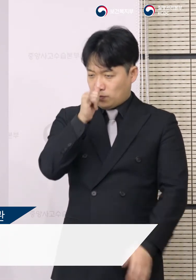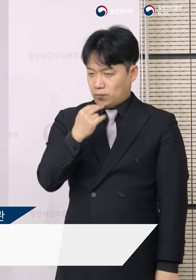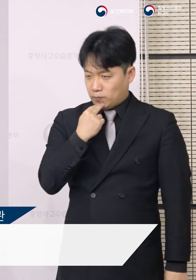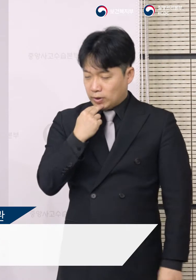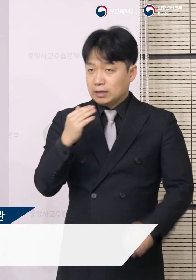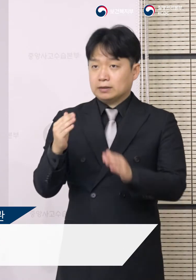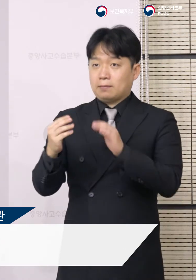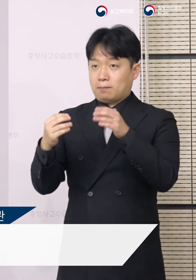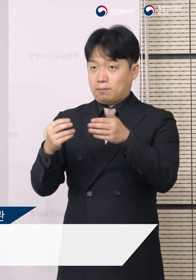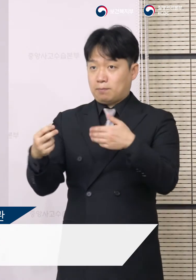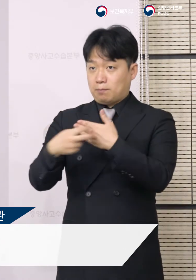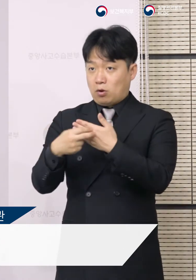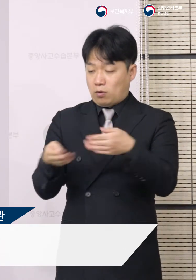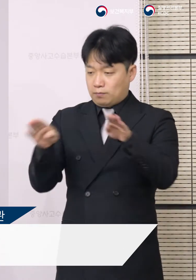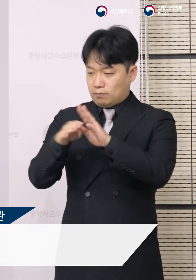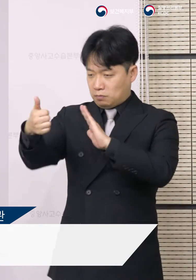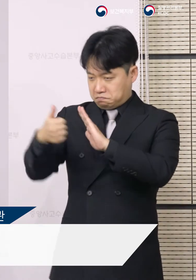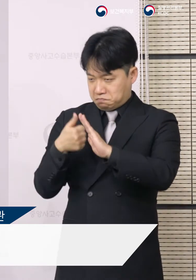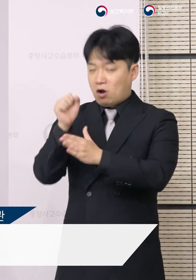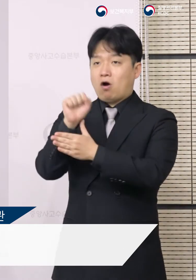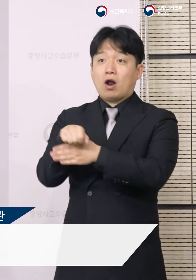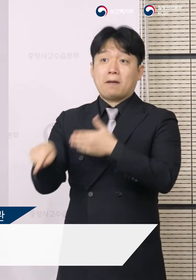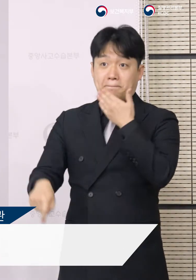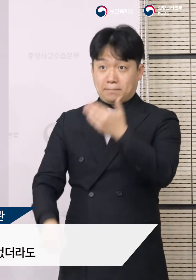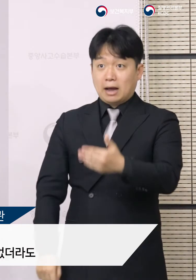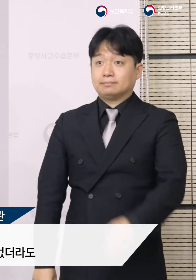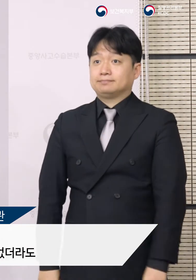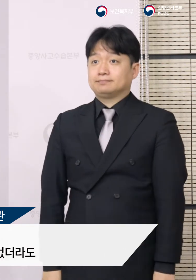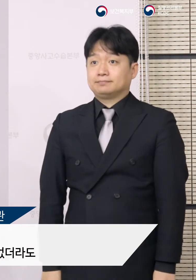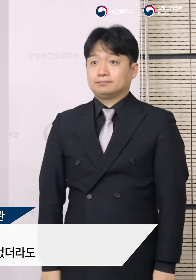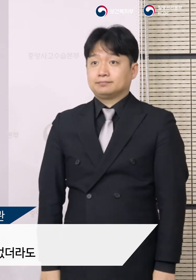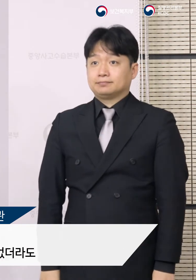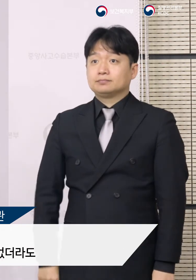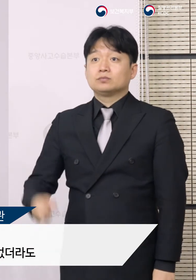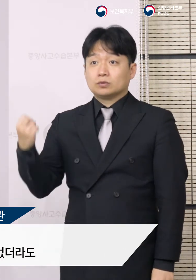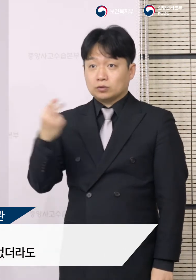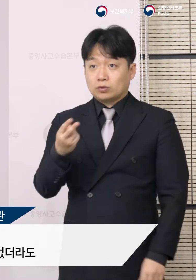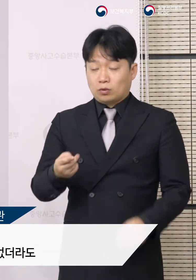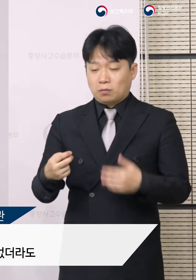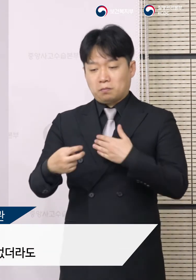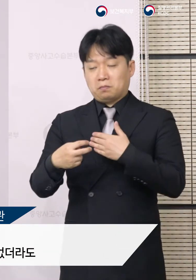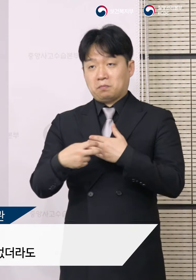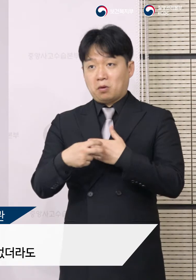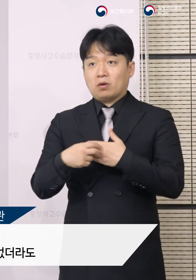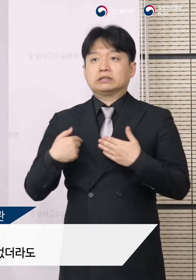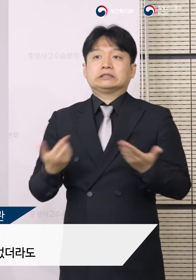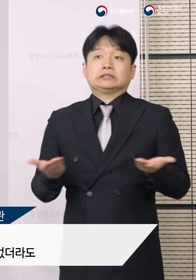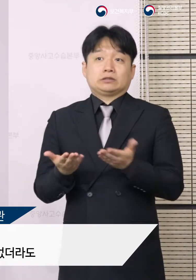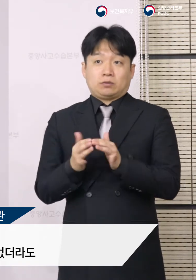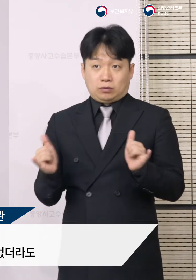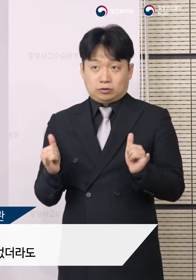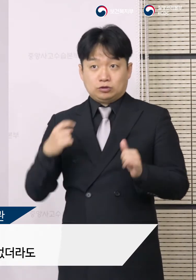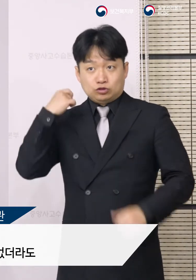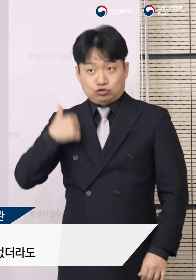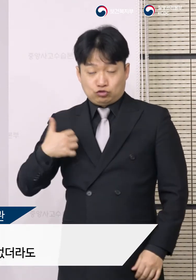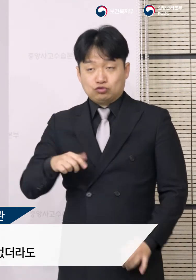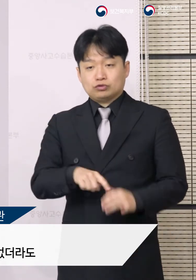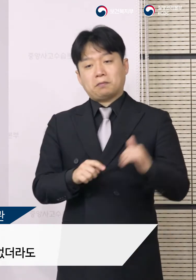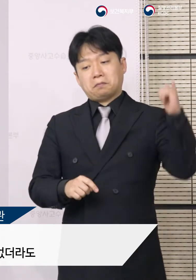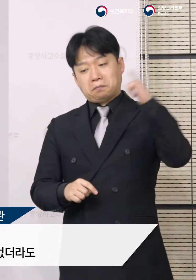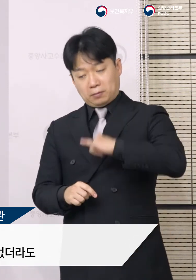확인한 후 출입을 허가하도록 하였습니다. 특히 종사자들이 중국 등에서 입국한 경우